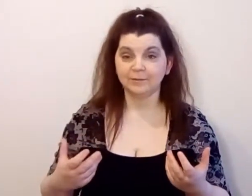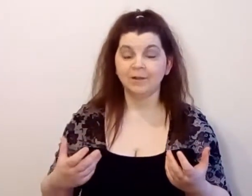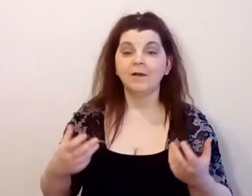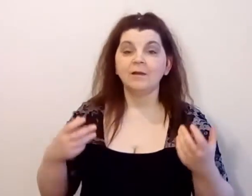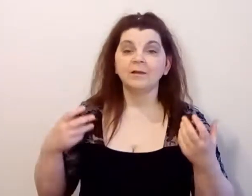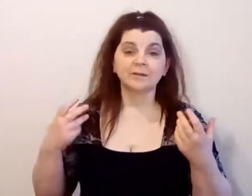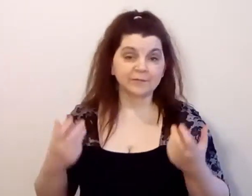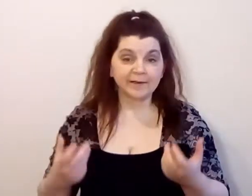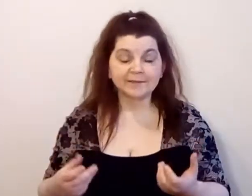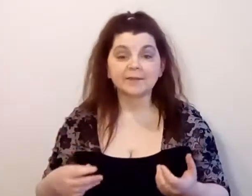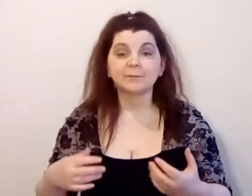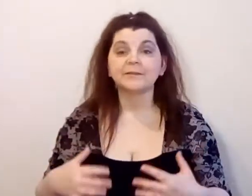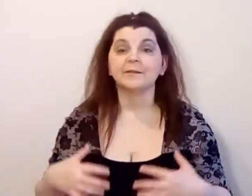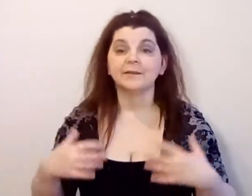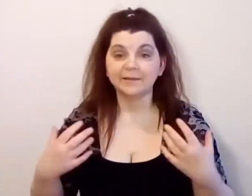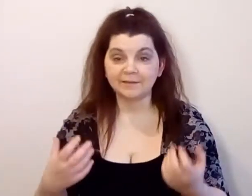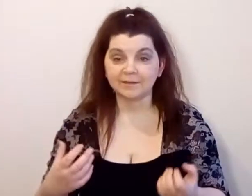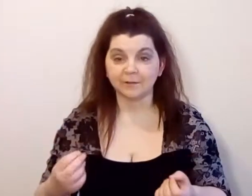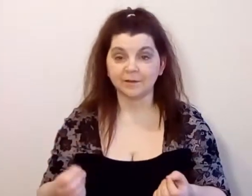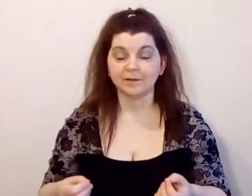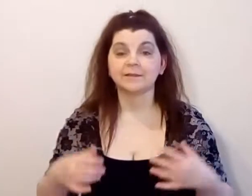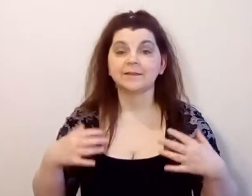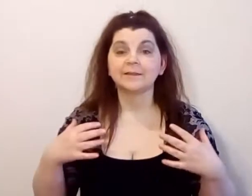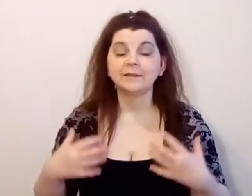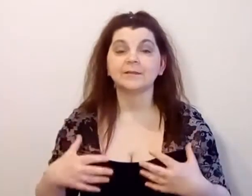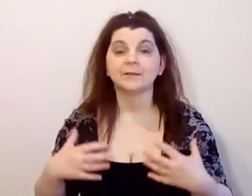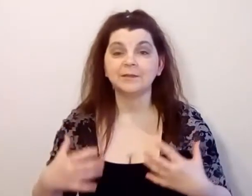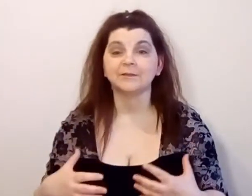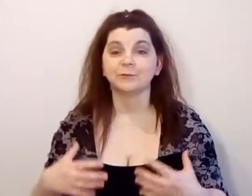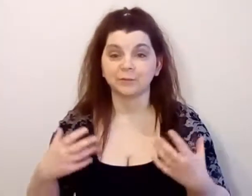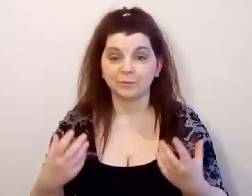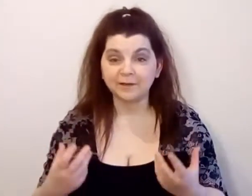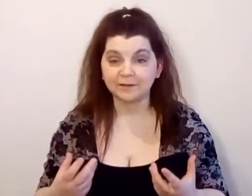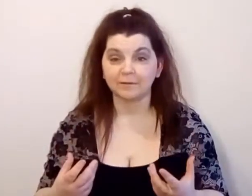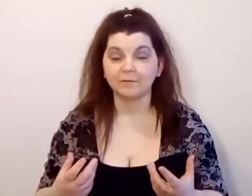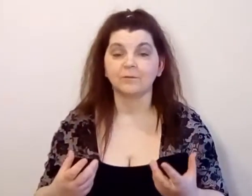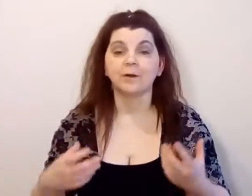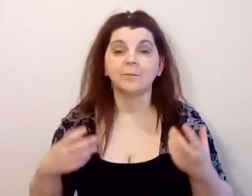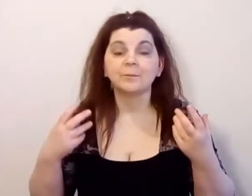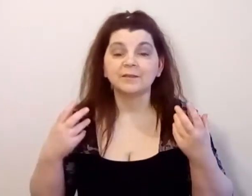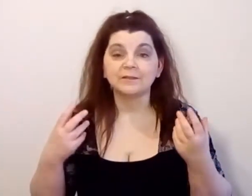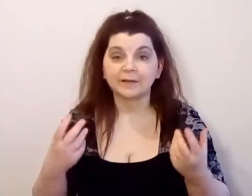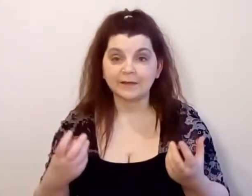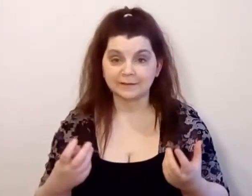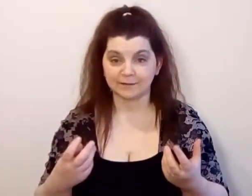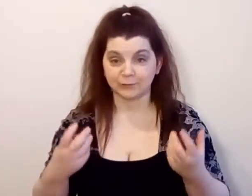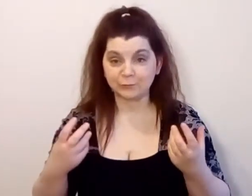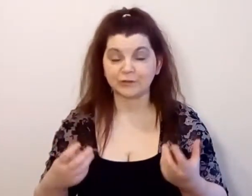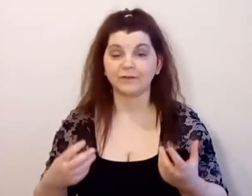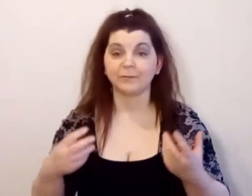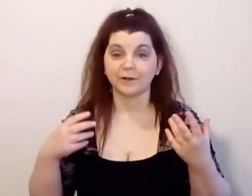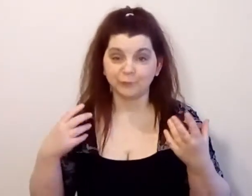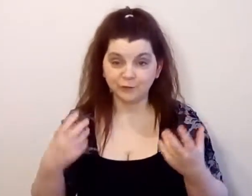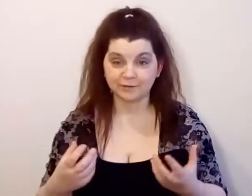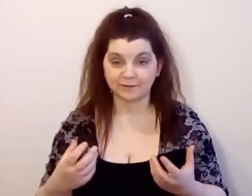если вы хотите быть лидером, если хотите добиться успеха, вам обязательно нужно заморочиться